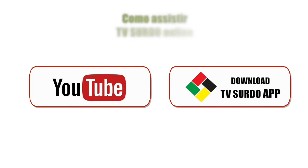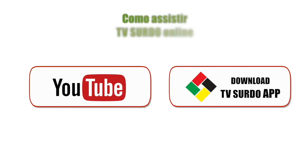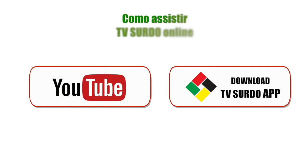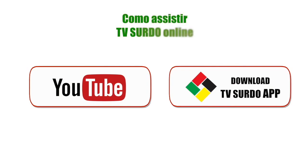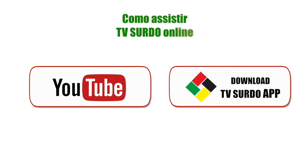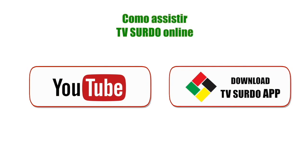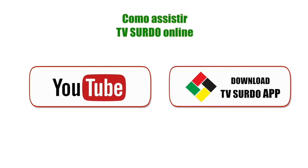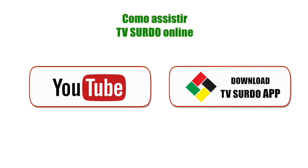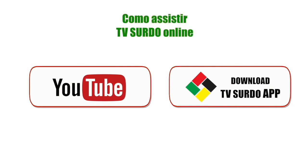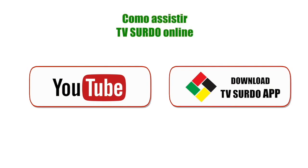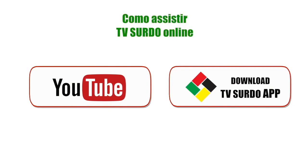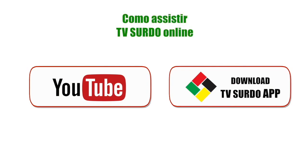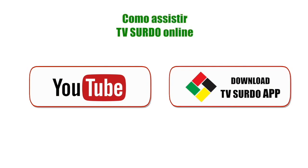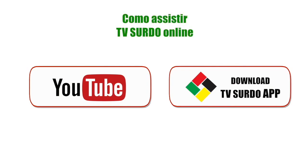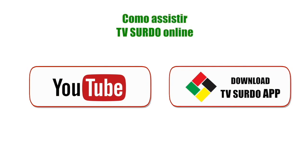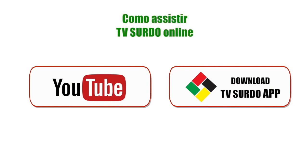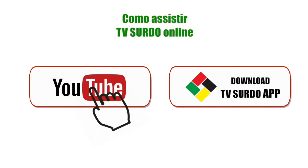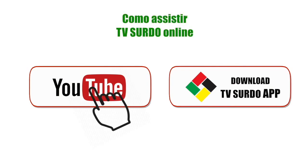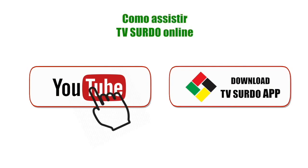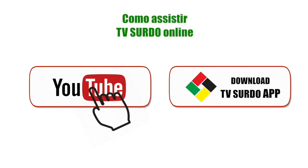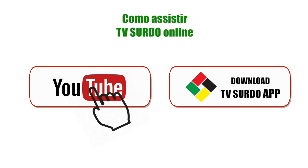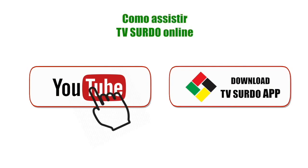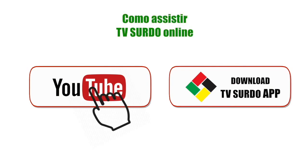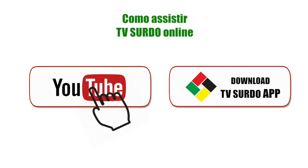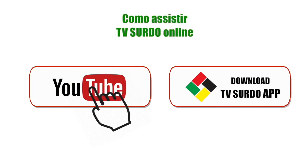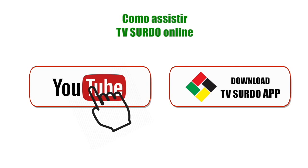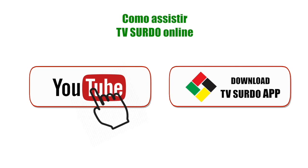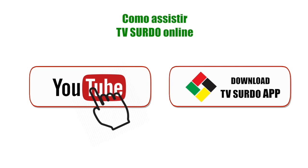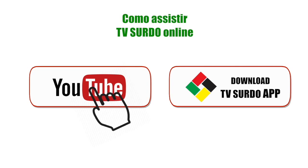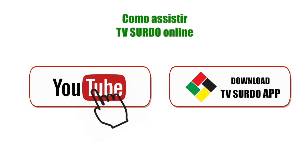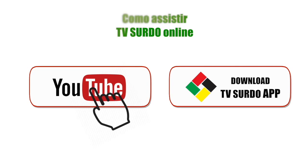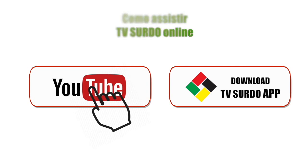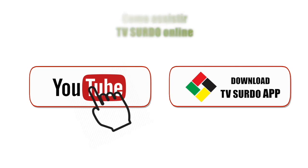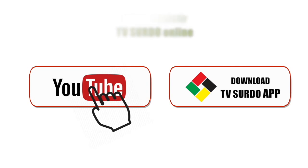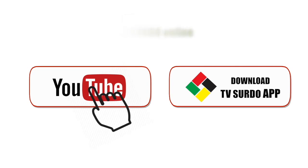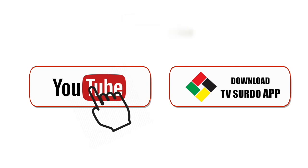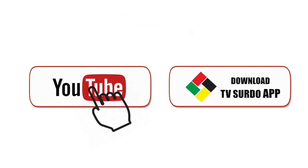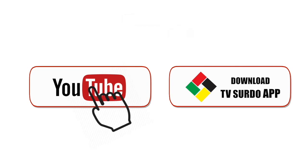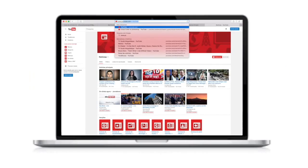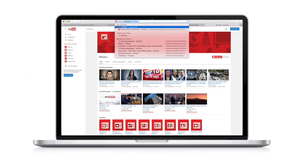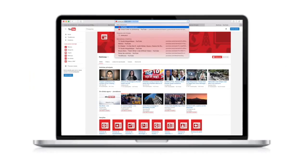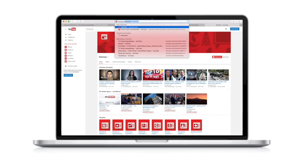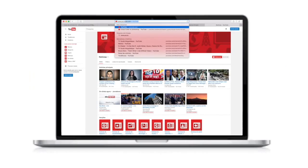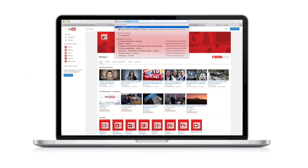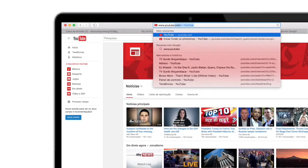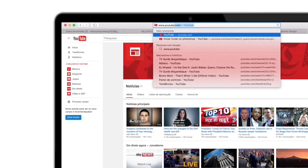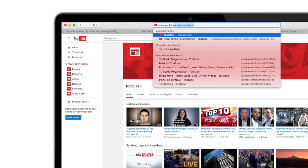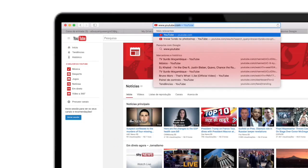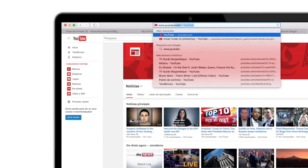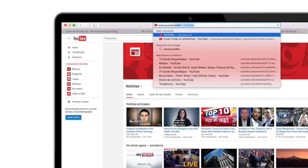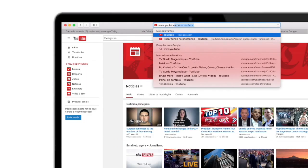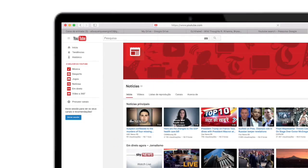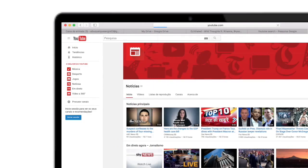a TV surdo online é fácil. Você tem duas opções. Pode ir pelo